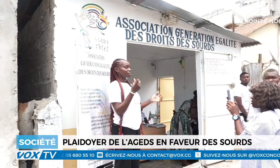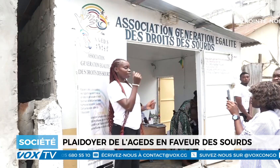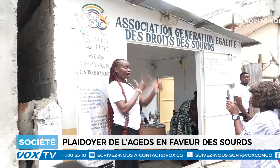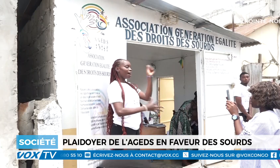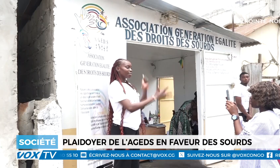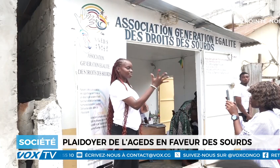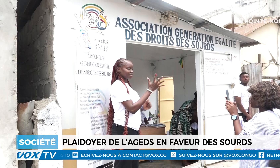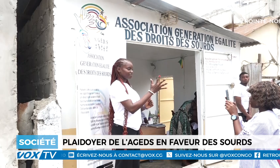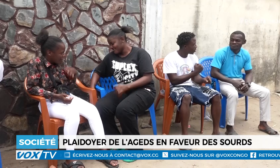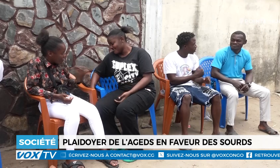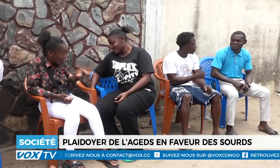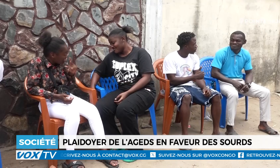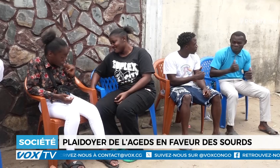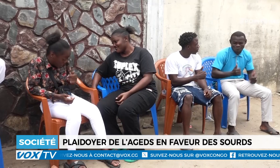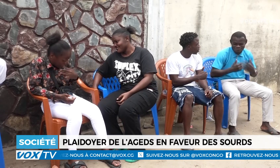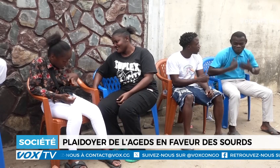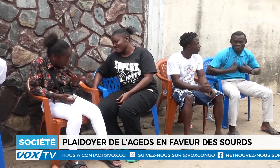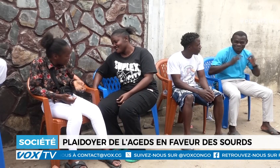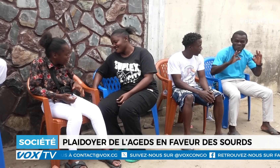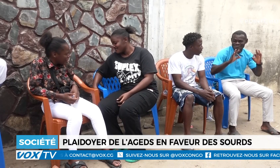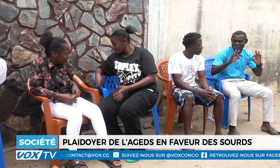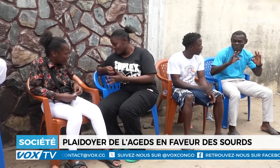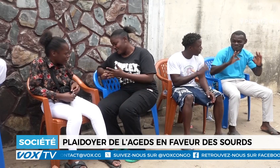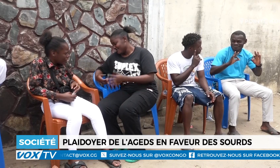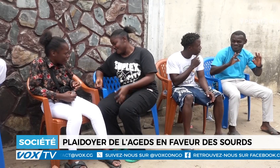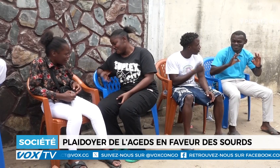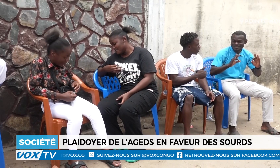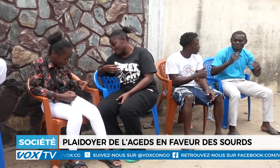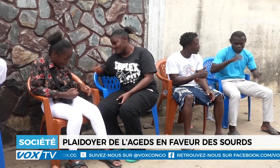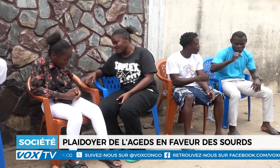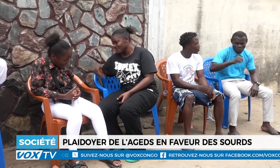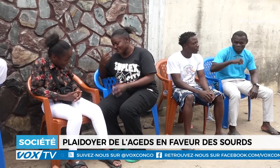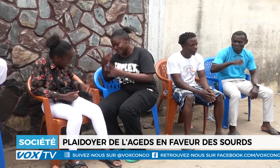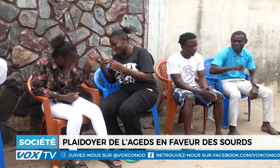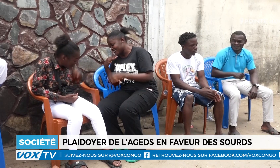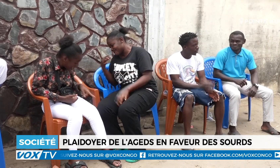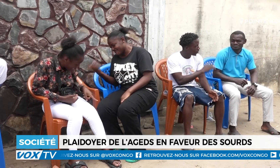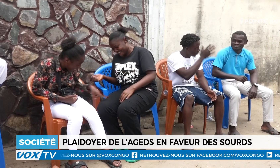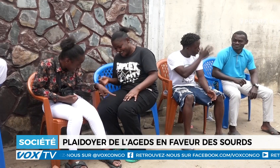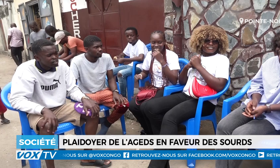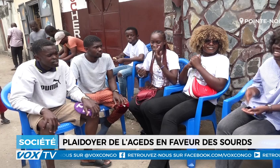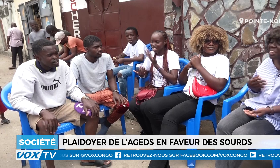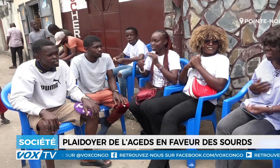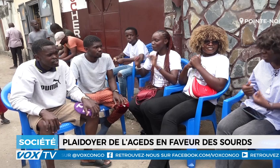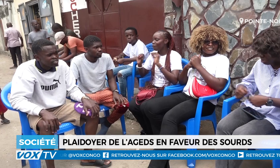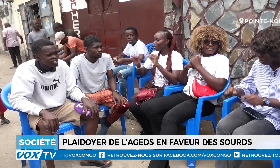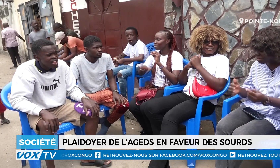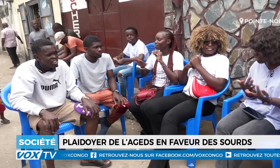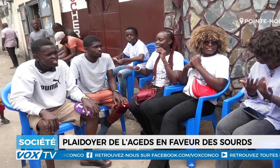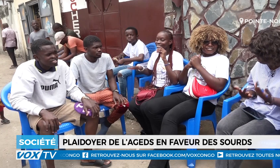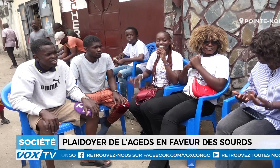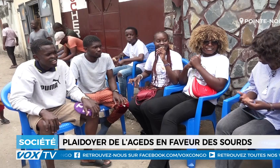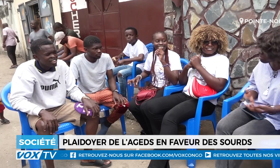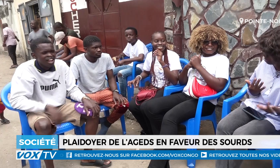la considération dans la société. A l'occasion de la journée mondiale des sourds, célébrée sur le thème s'engager sur l'égalité des droits des sourds, l'association